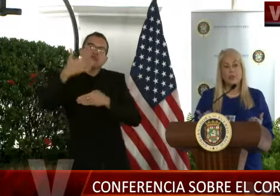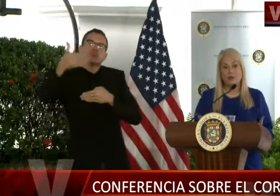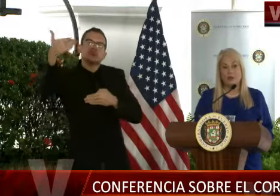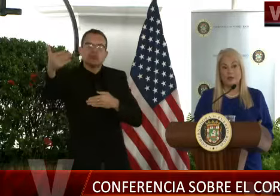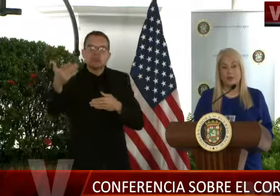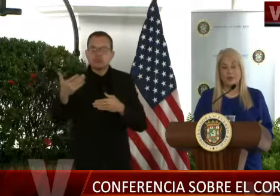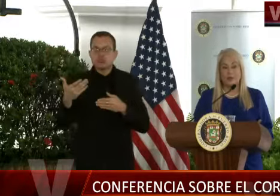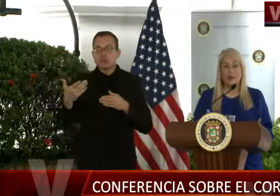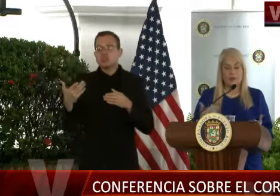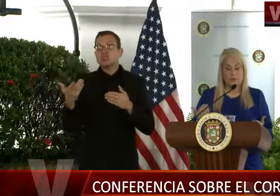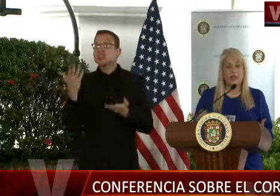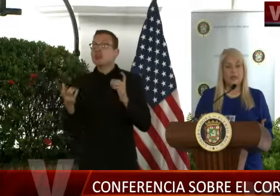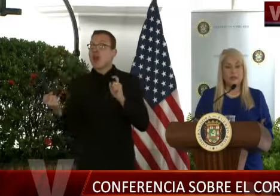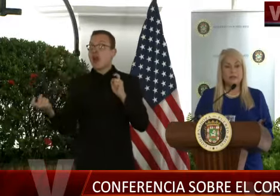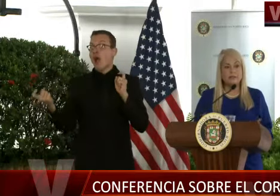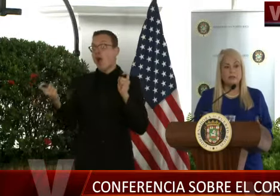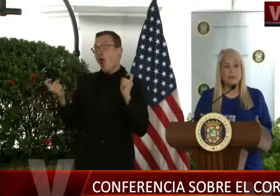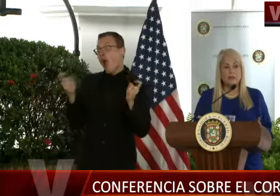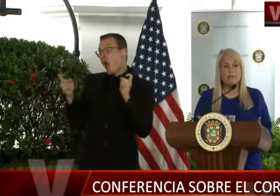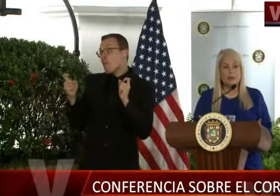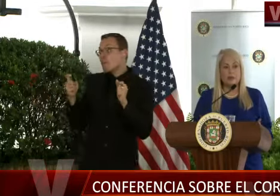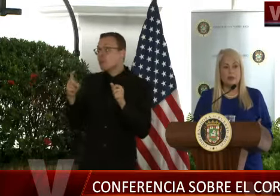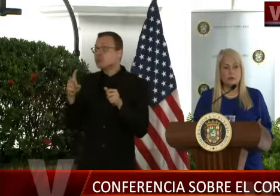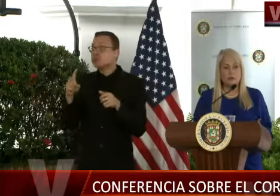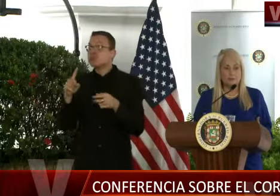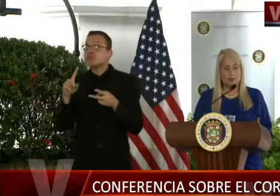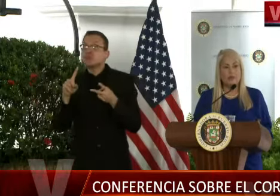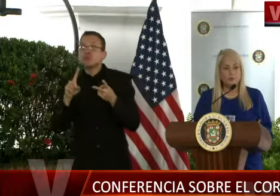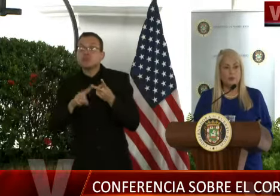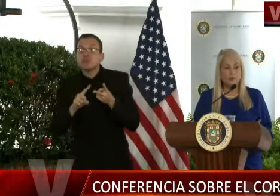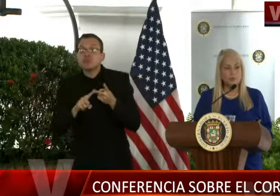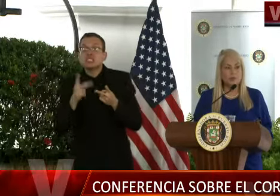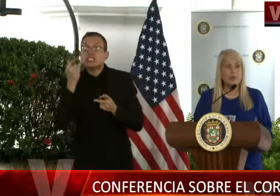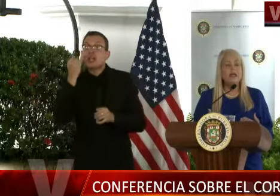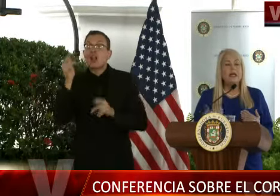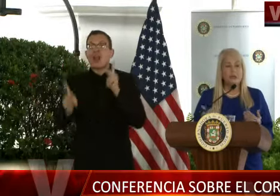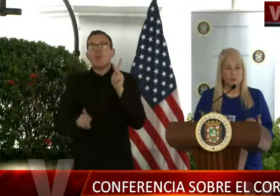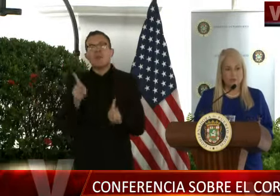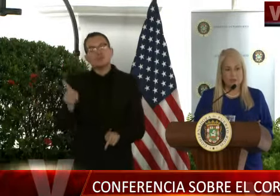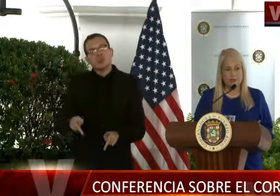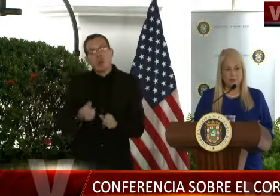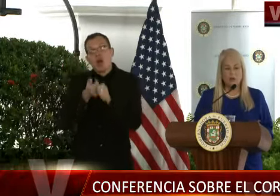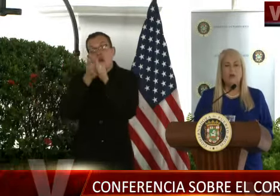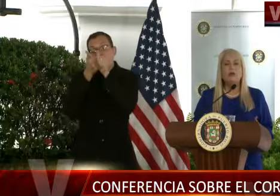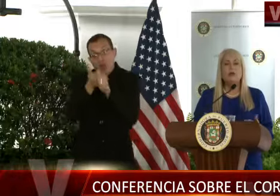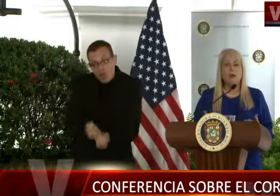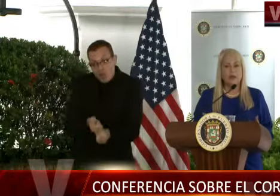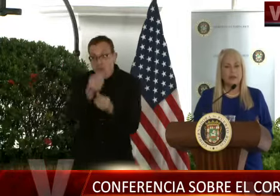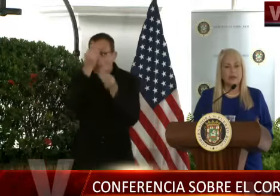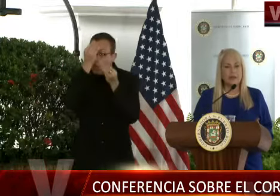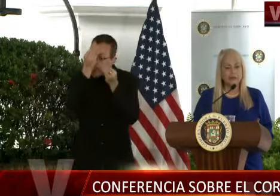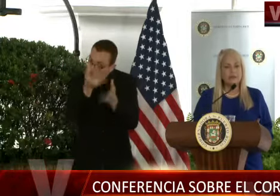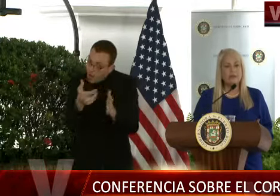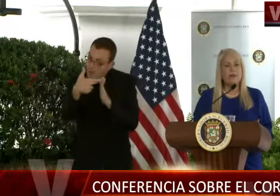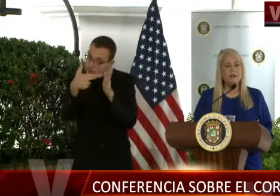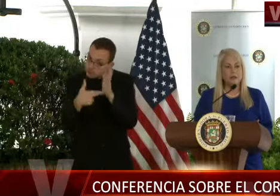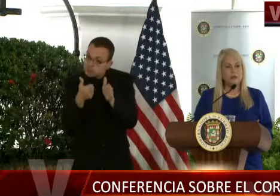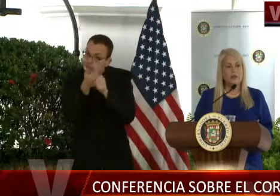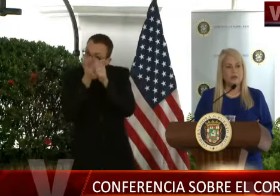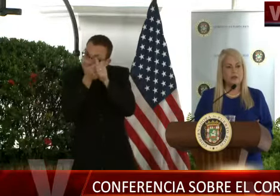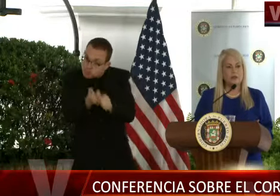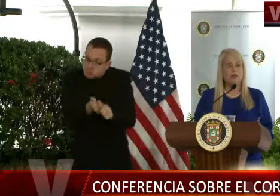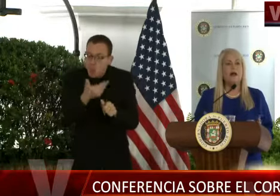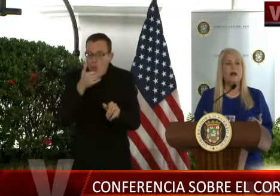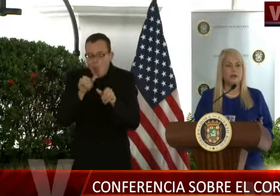de los ciudadanos, que yo tengo que agradecer que ha ido cambiando los patrones de conducta, reconociendo que hay una emergencia,